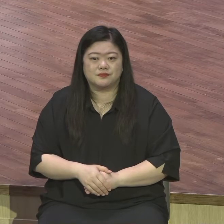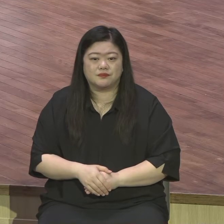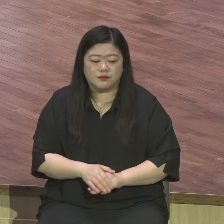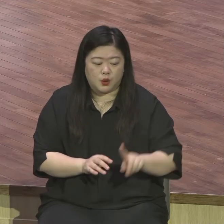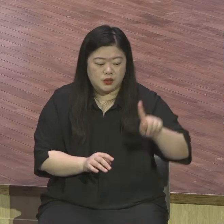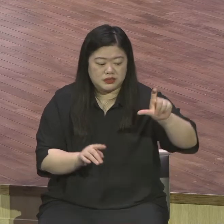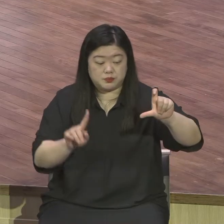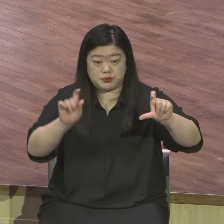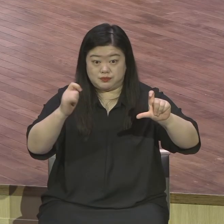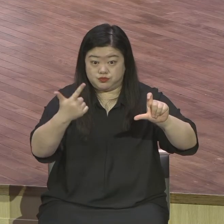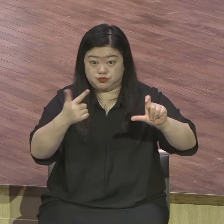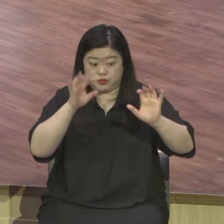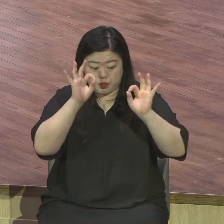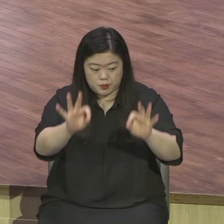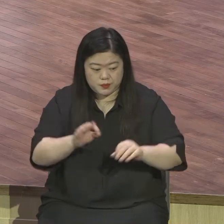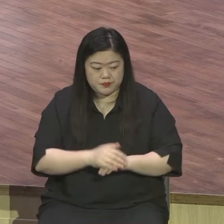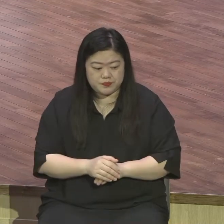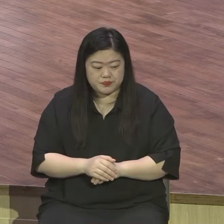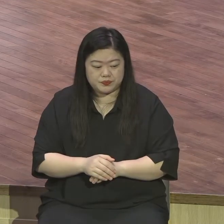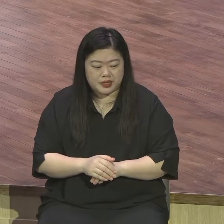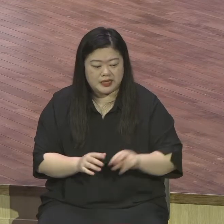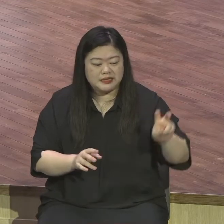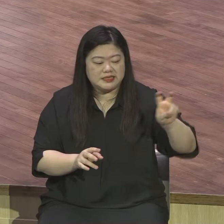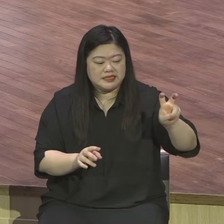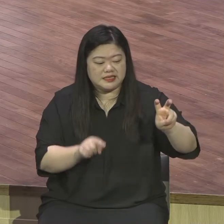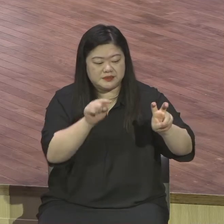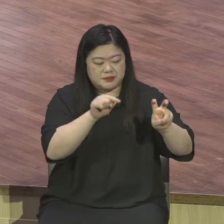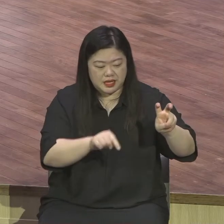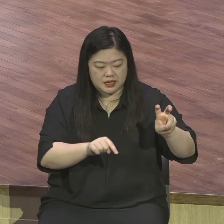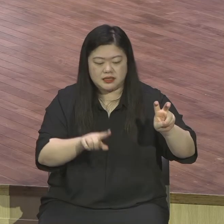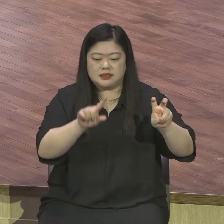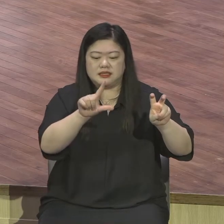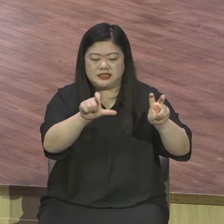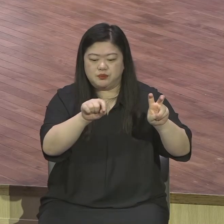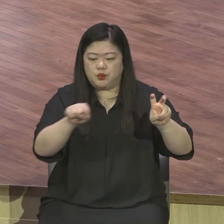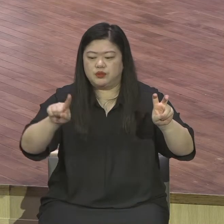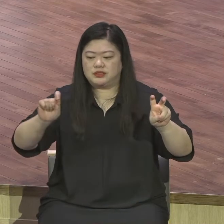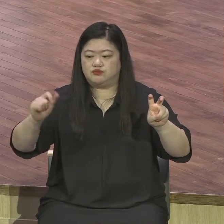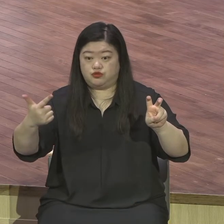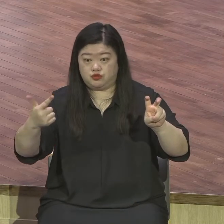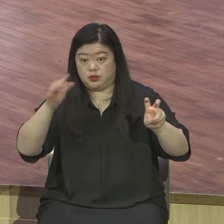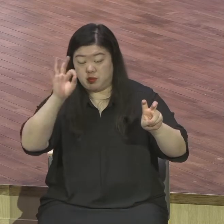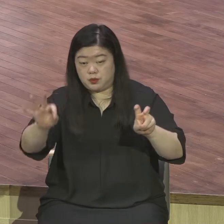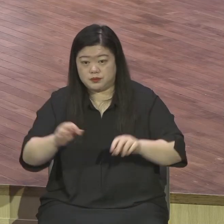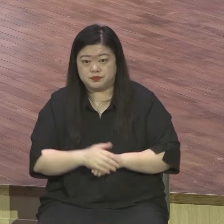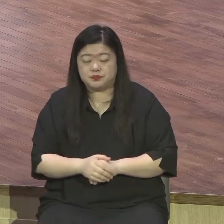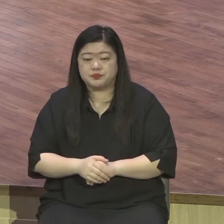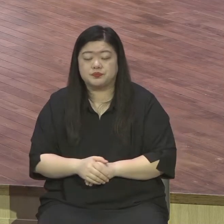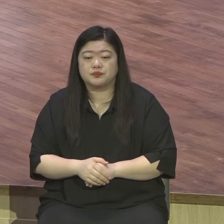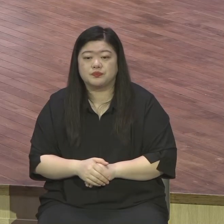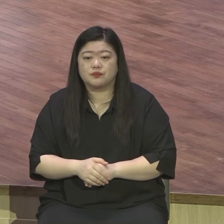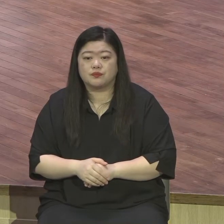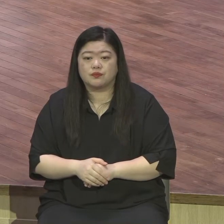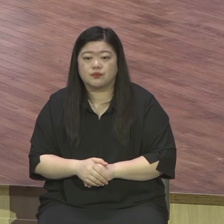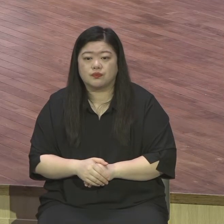되고 먼저 된 자가 나중된다는 말씀하셨어요 먼저 구원의 반열에 들어선 것이 중요한 것이 아니라